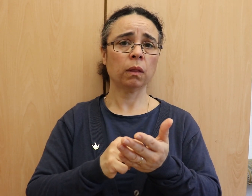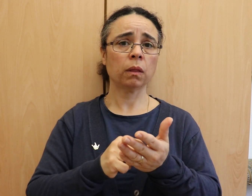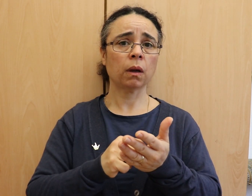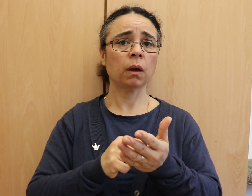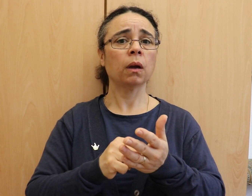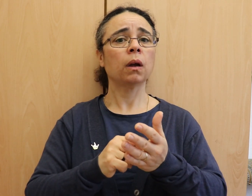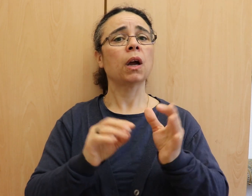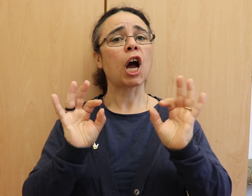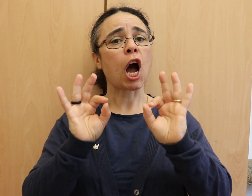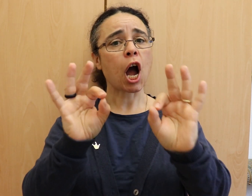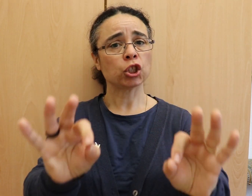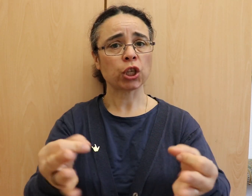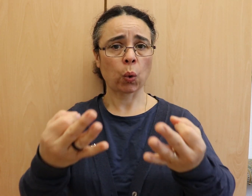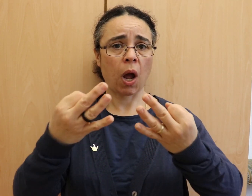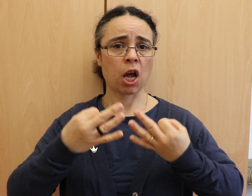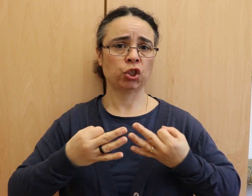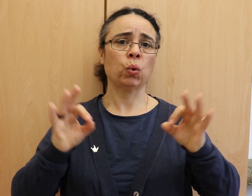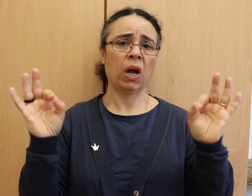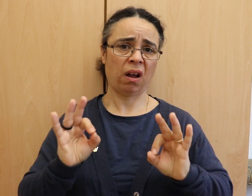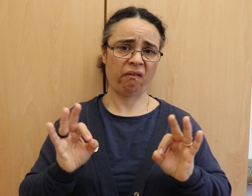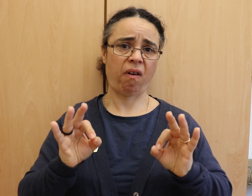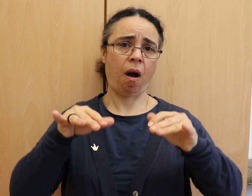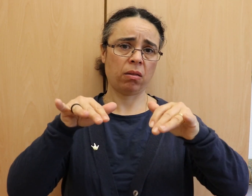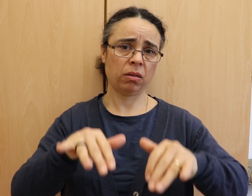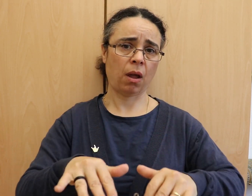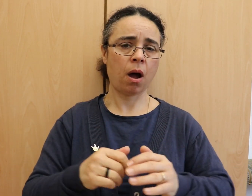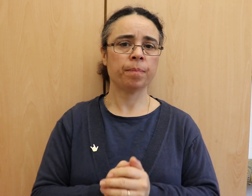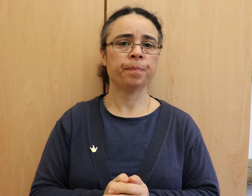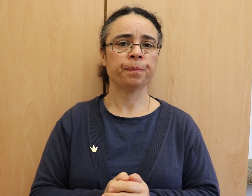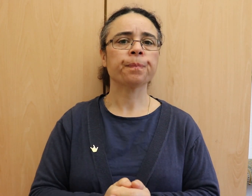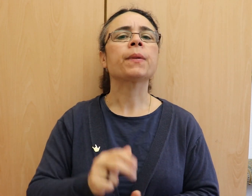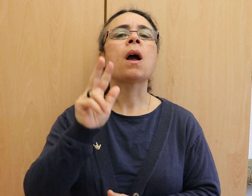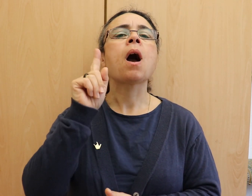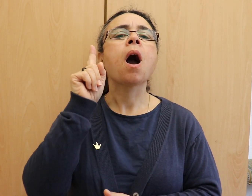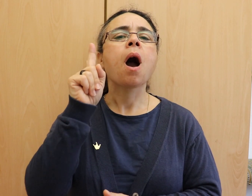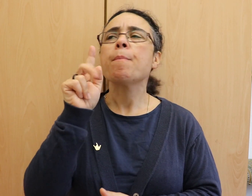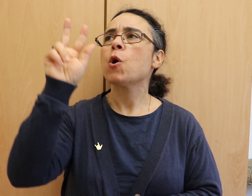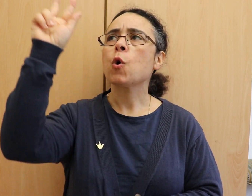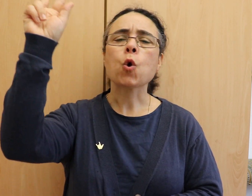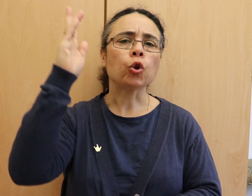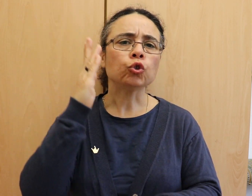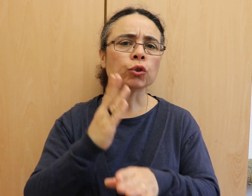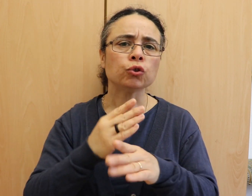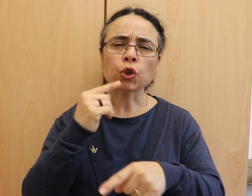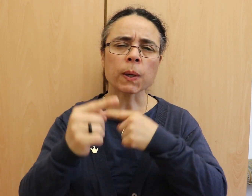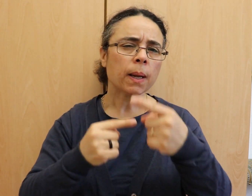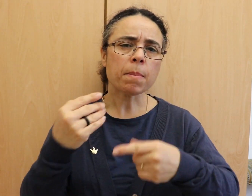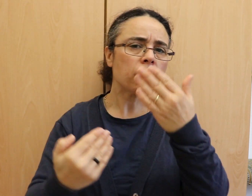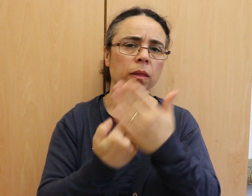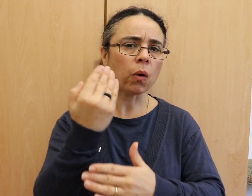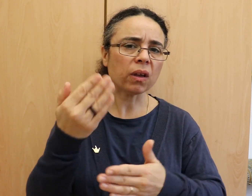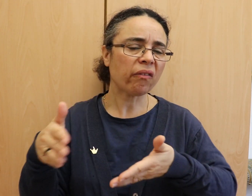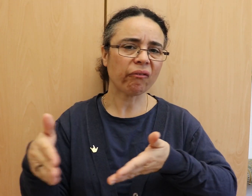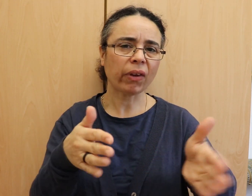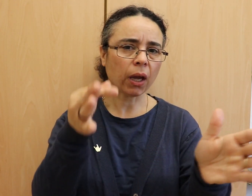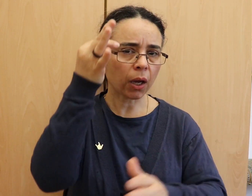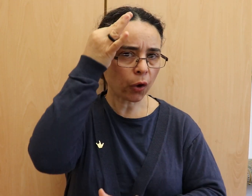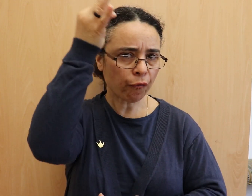Im Kind in der Krippe ist Gott schon einmal neue Wege gegangen. Jesus Christus hat er eine Lösung